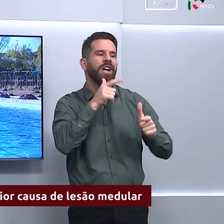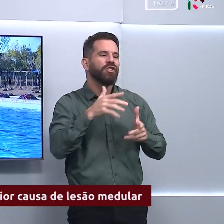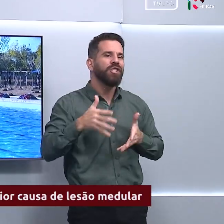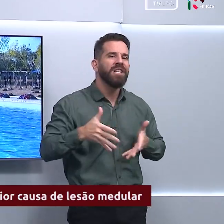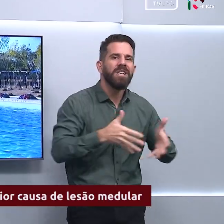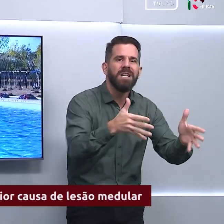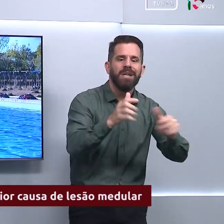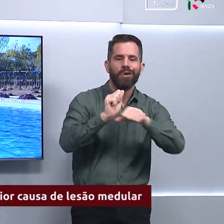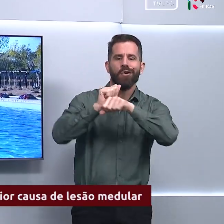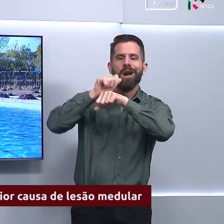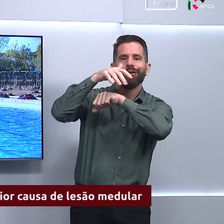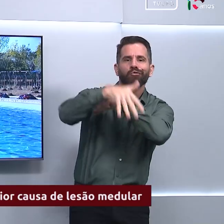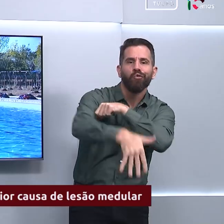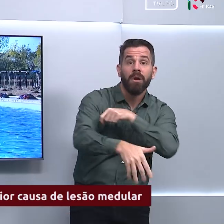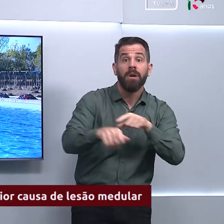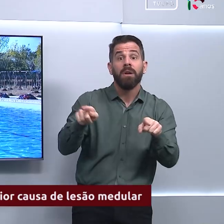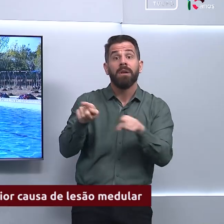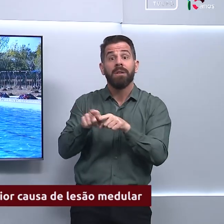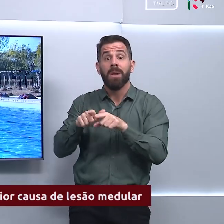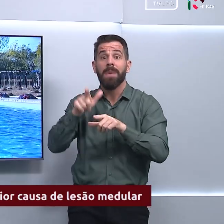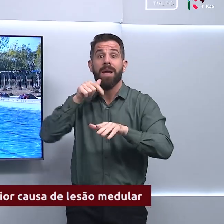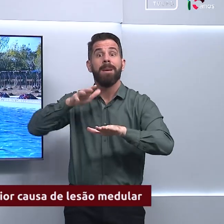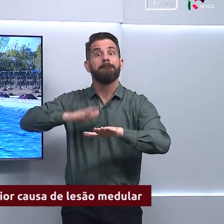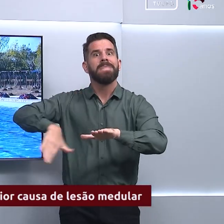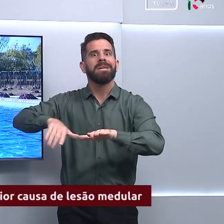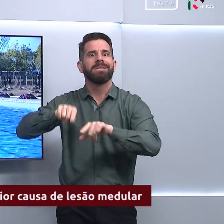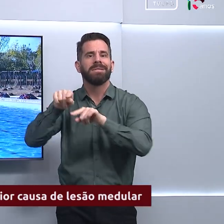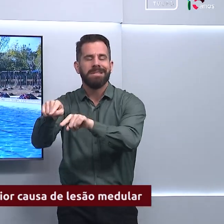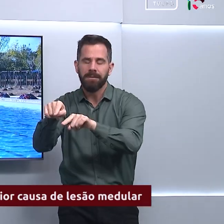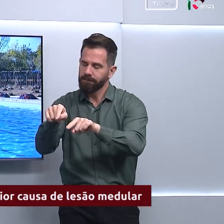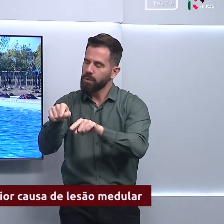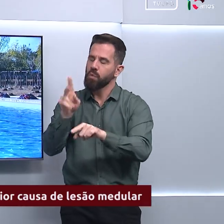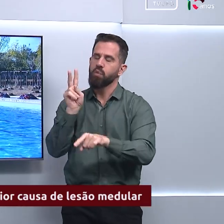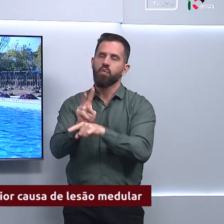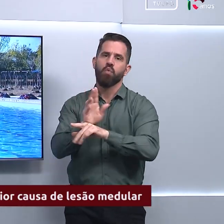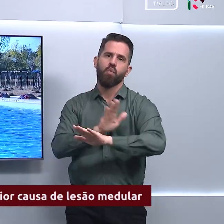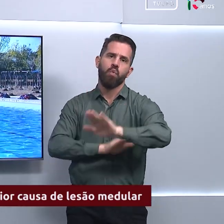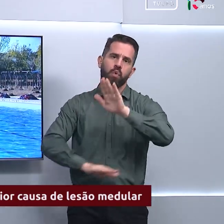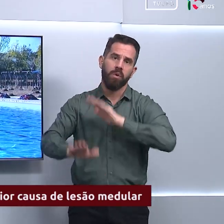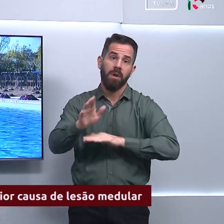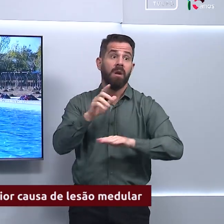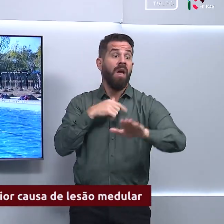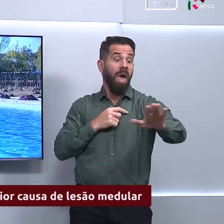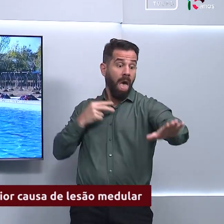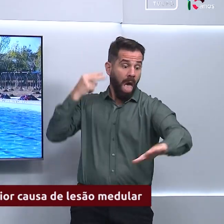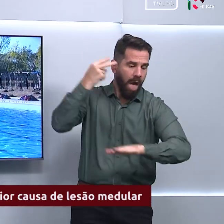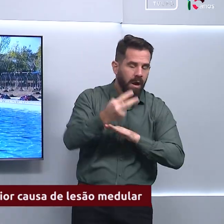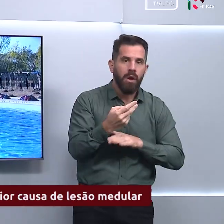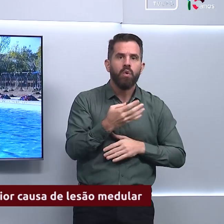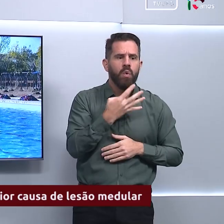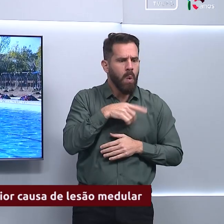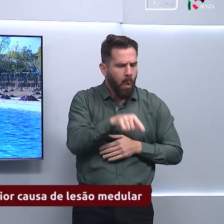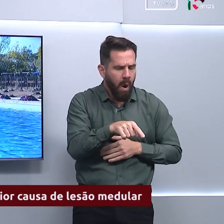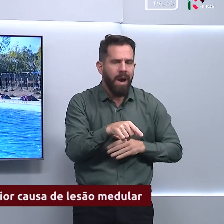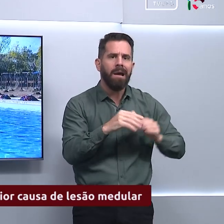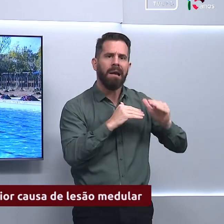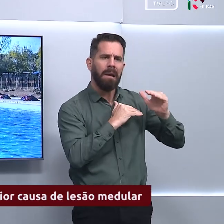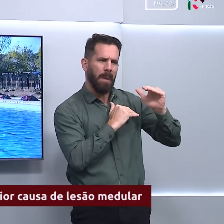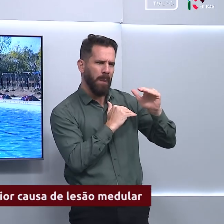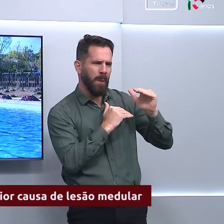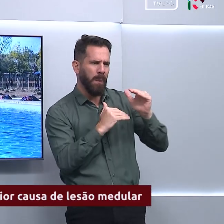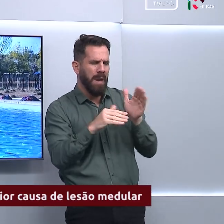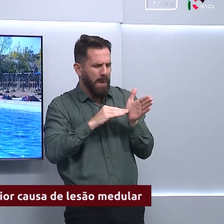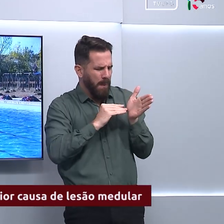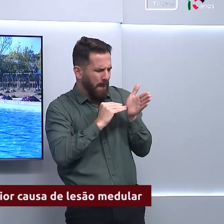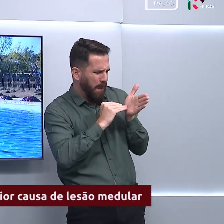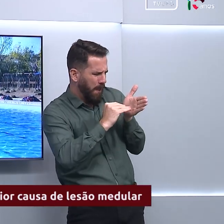e piscinas esse cuidado tem que ser redobrado mergulho em águas rasas pode causar lesões na medula e sérias